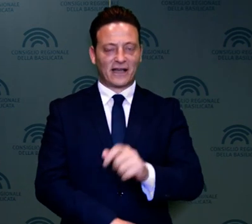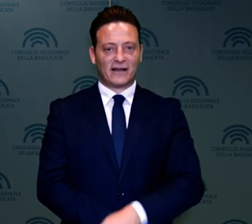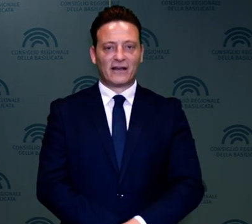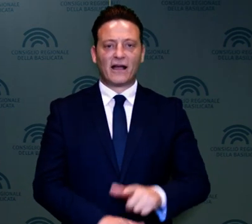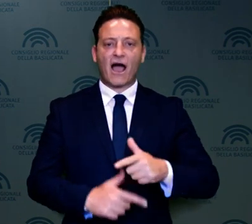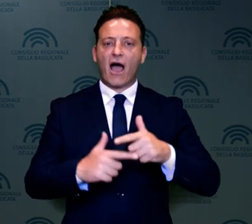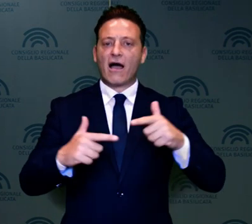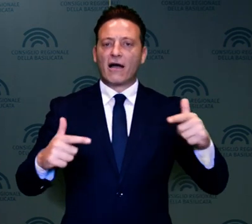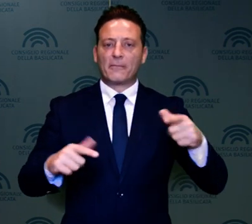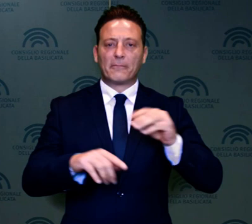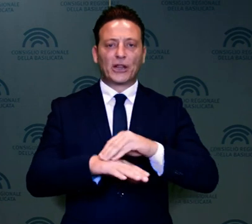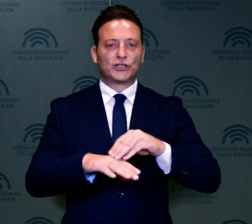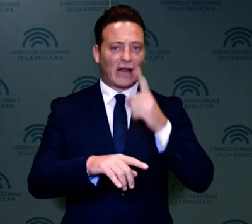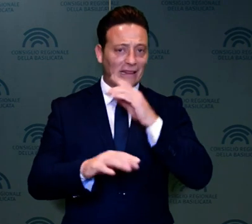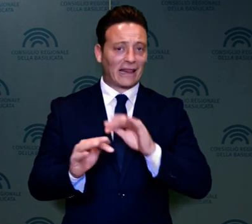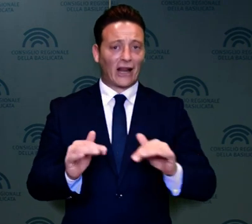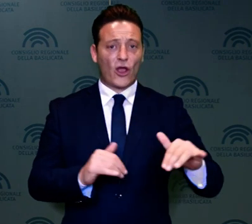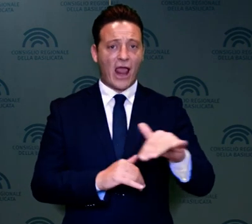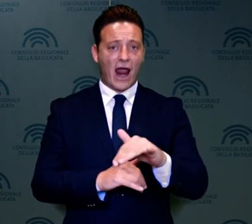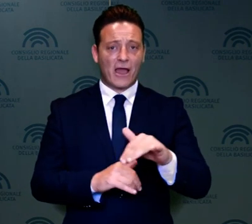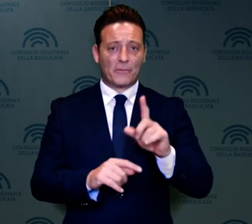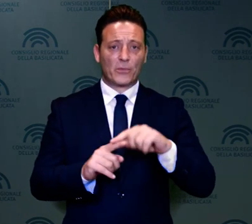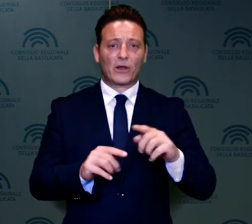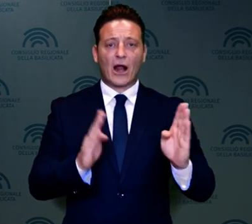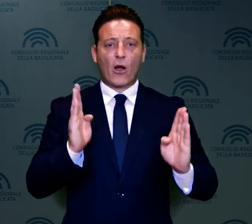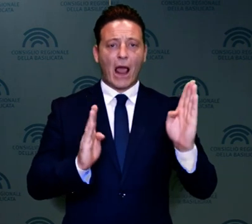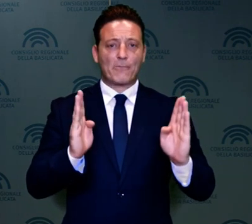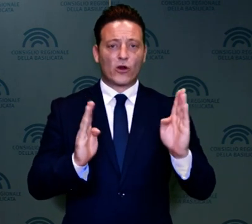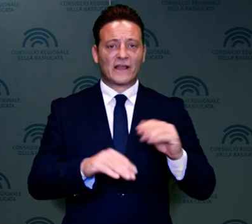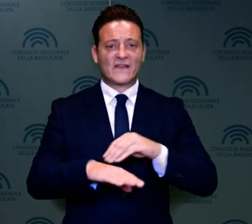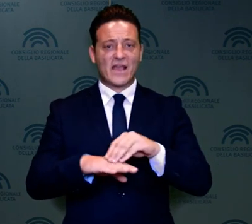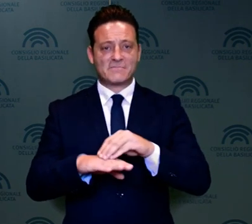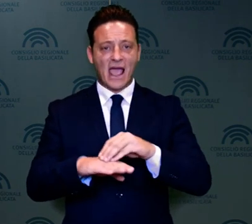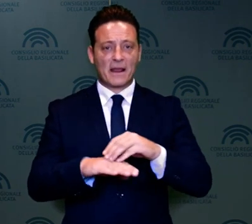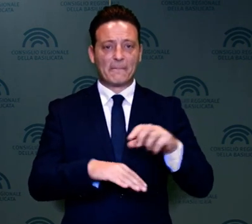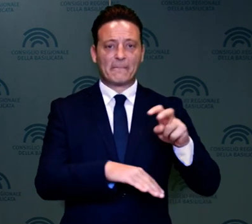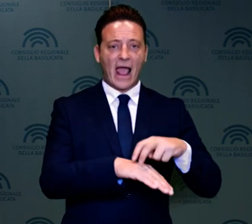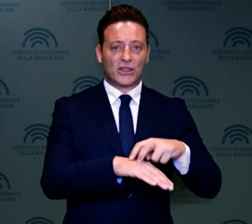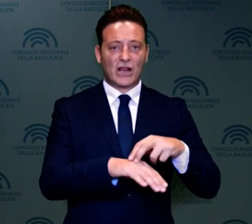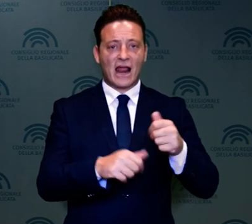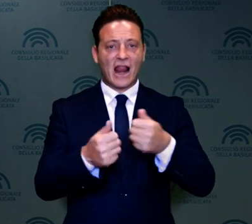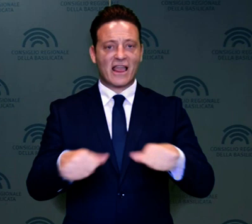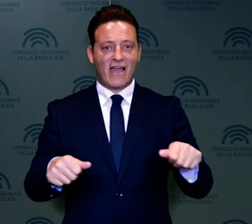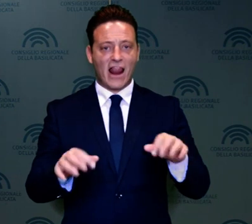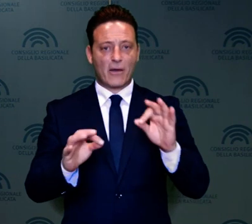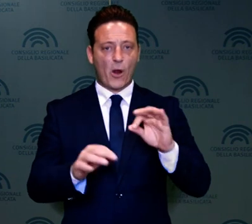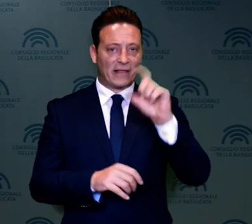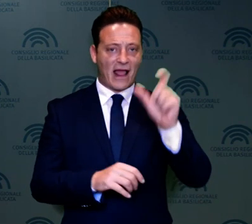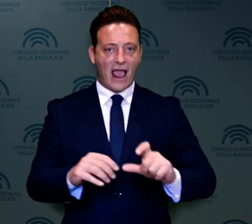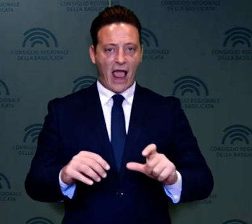rafforzamento della medicina territoriale, portando il rapporto infermieri-medici minimo a livello della media italiana, dice,